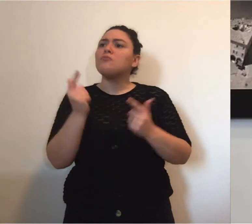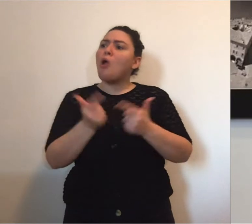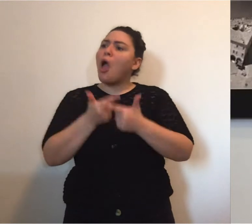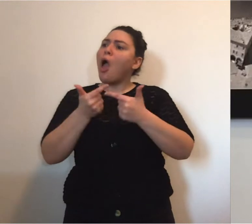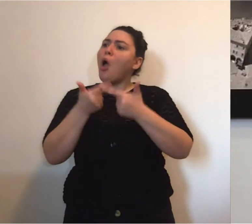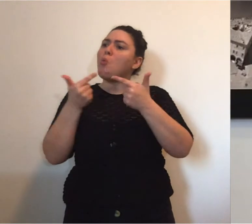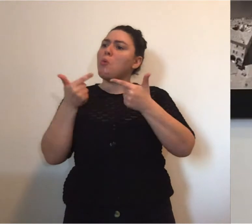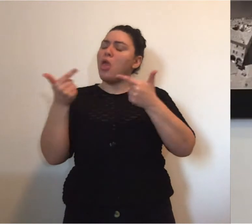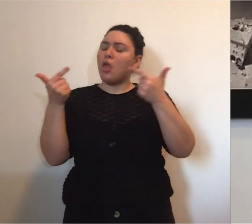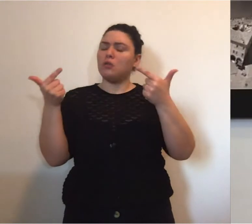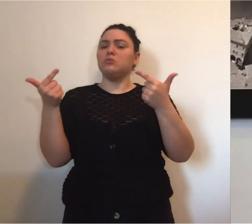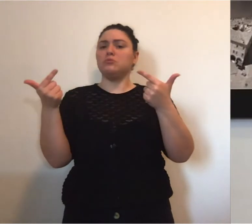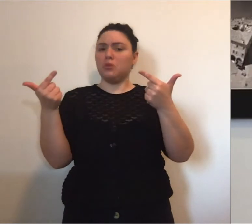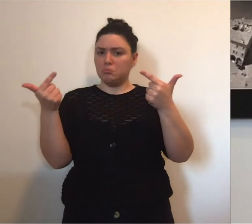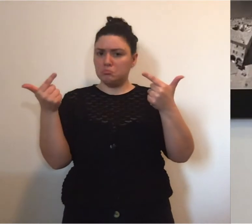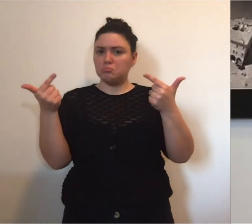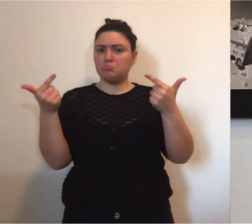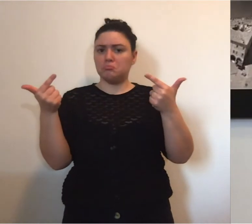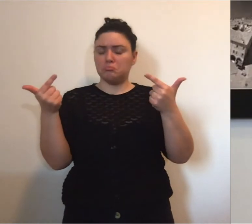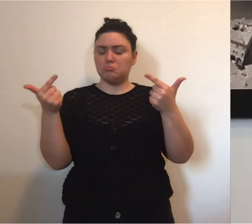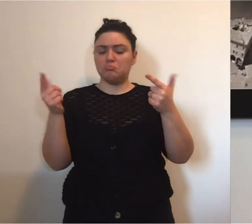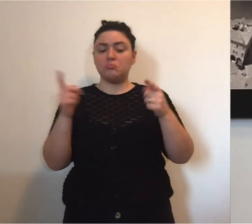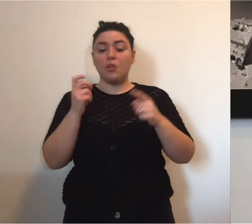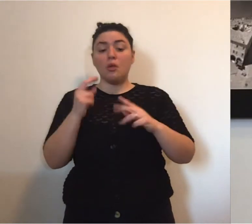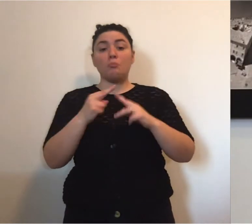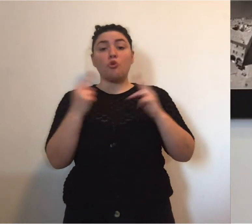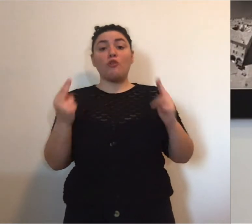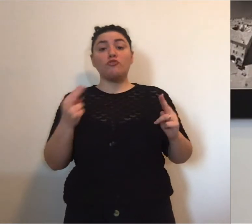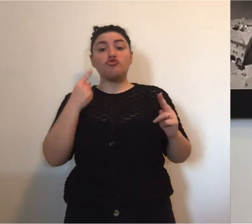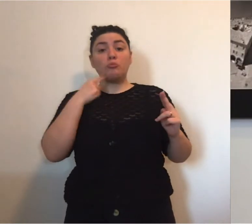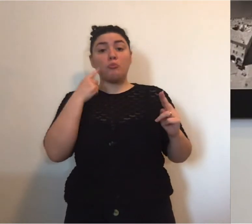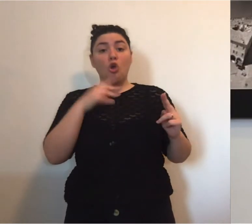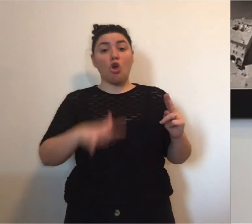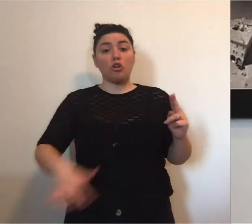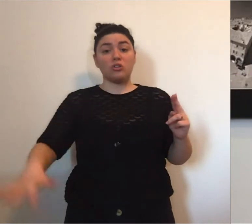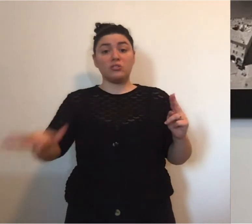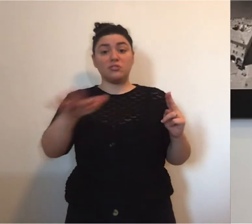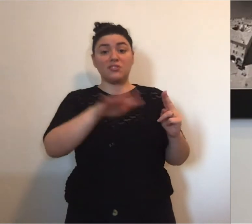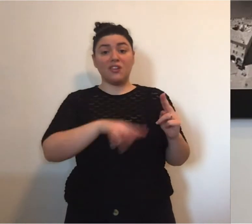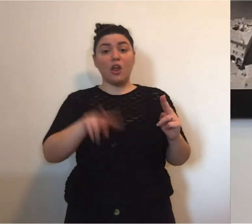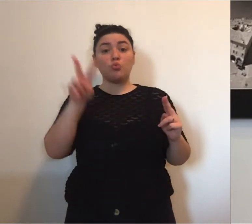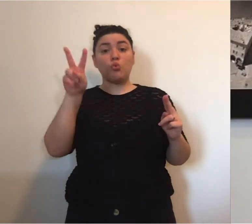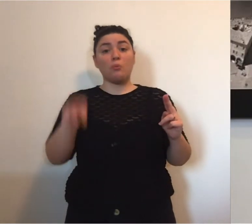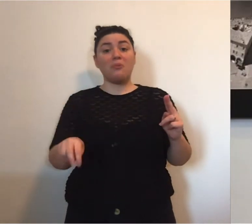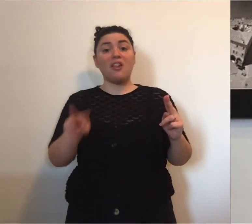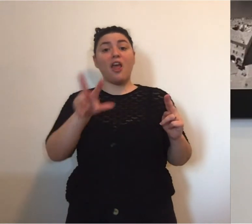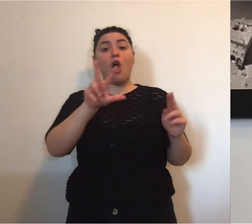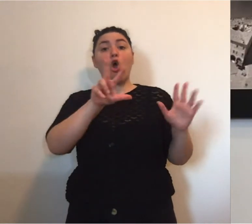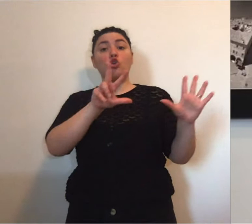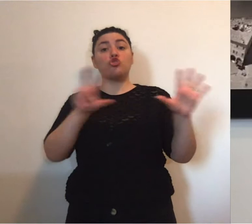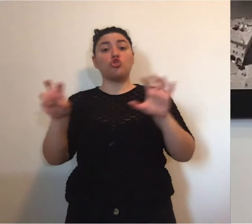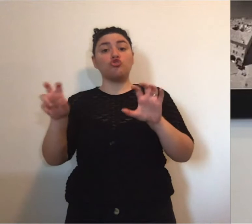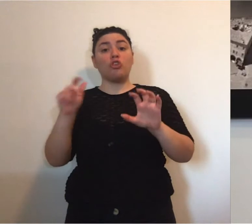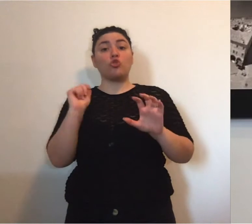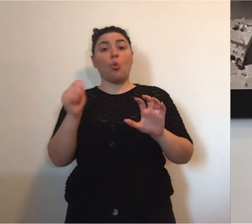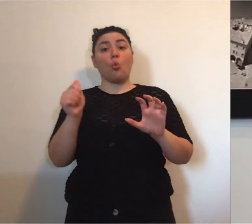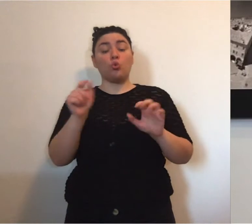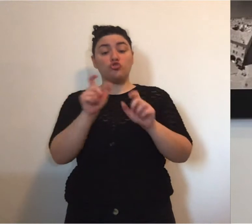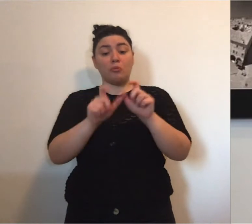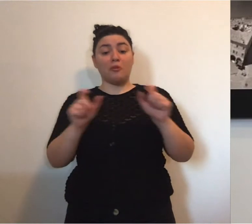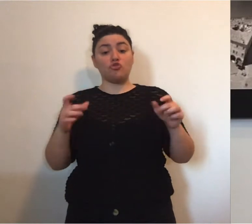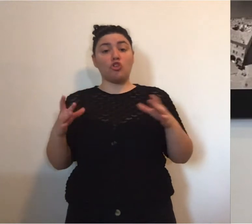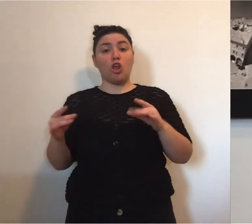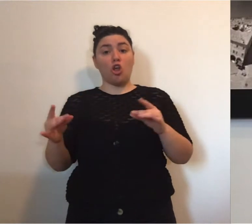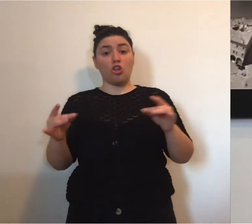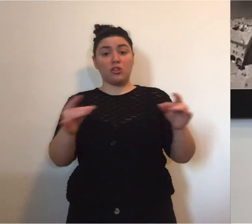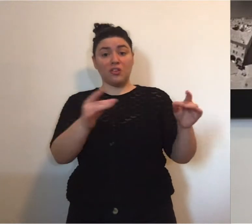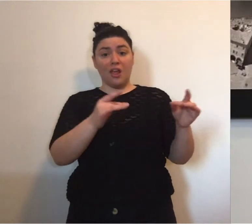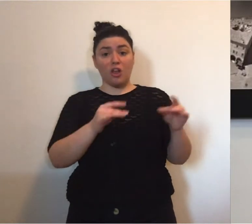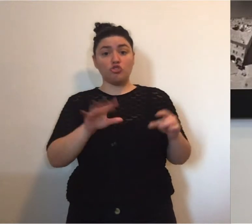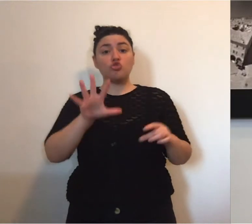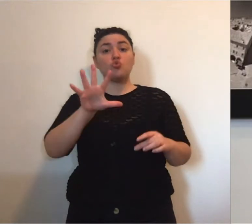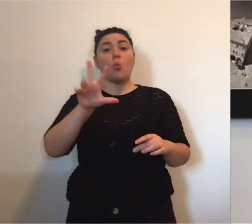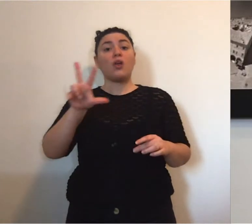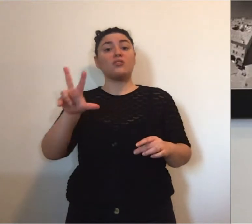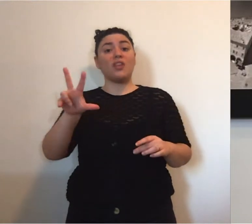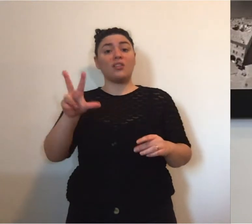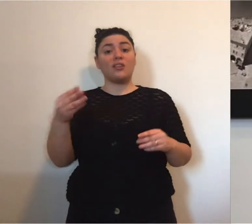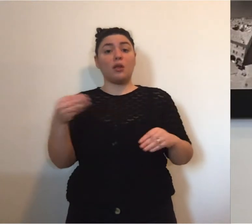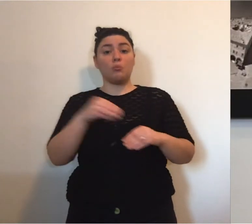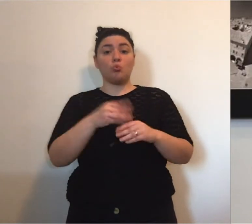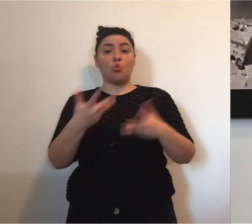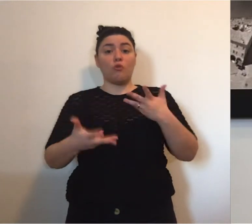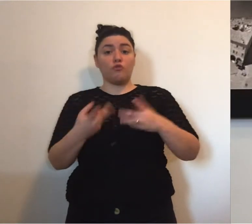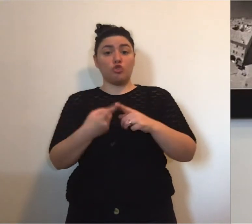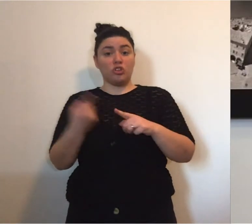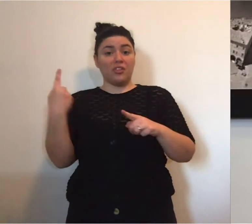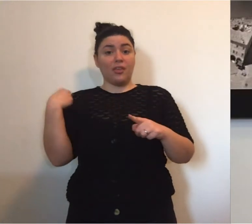tamponi negativi. In provincia di Modena sono 2.811 i casi di positività,